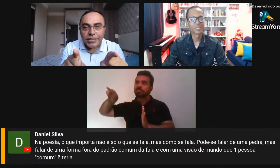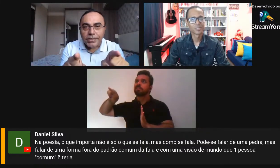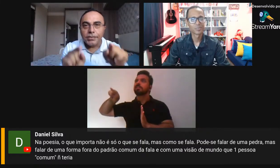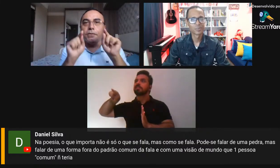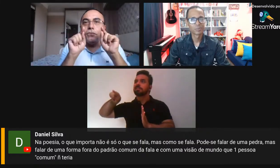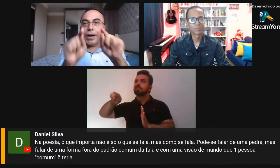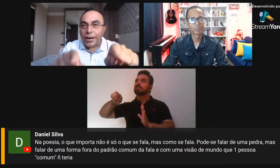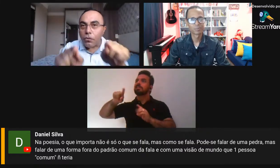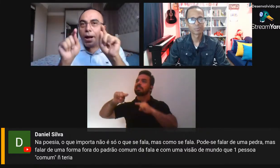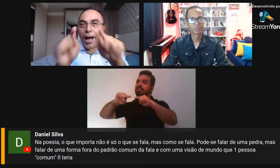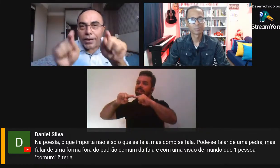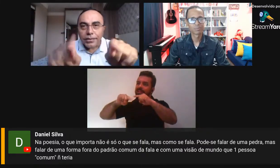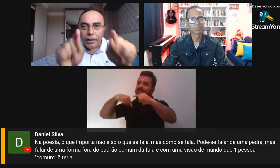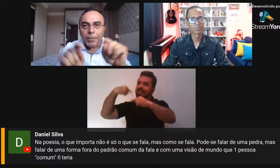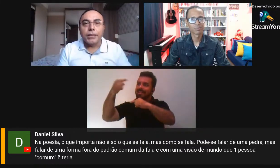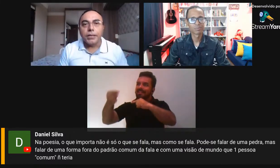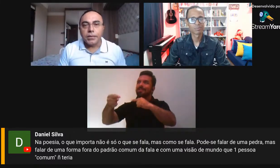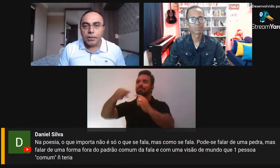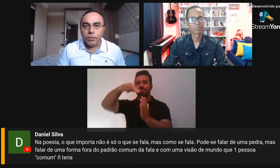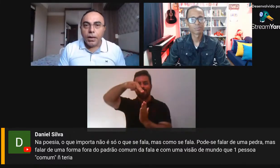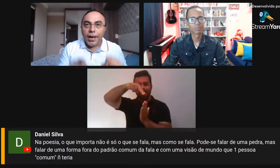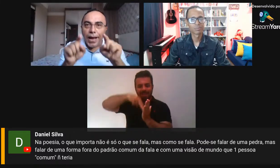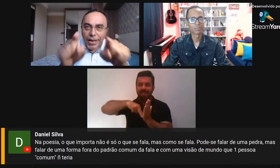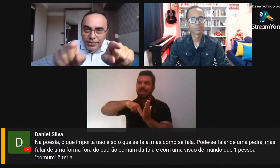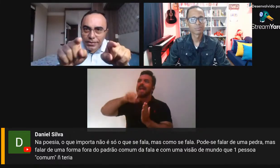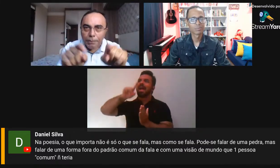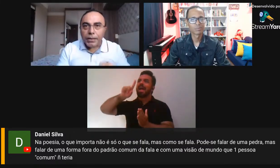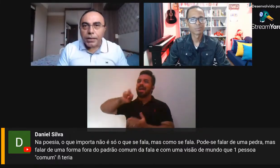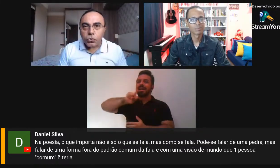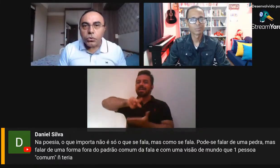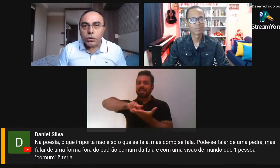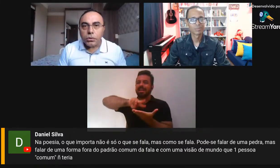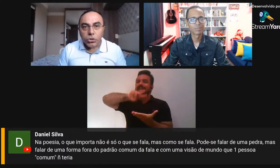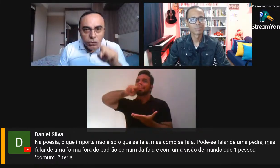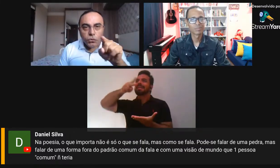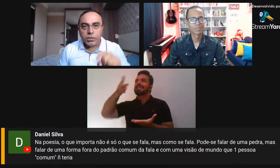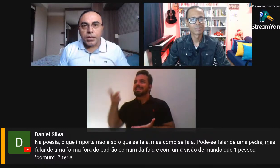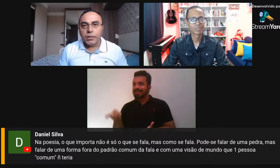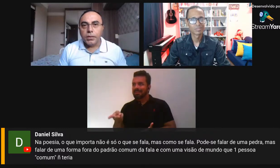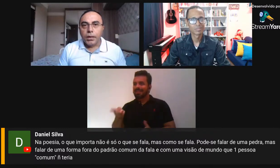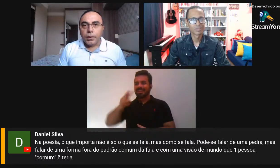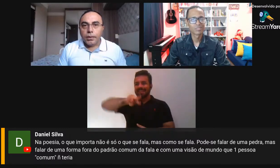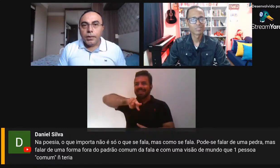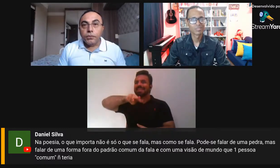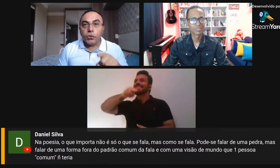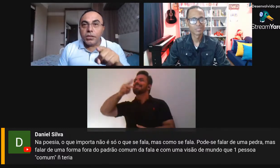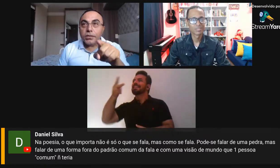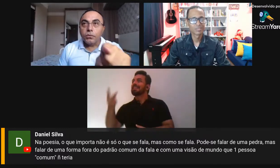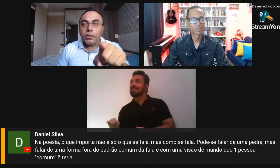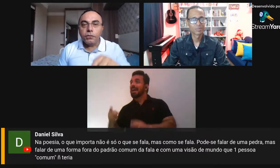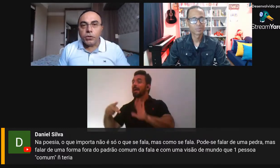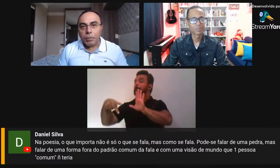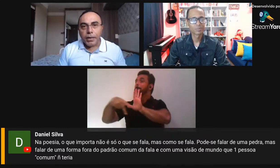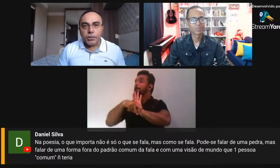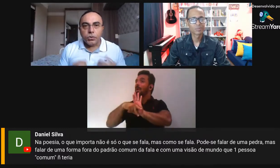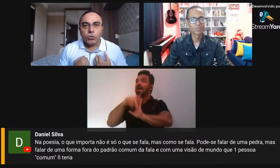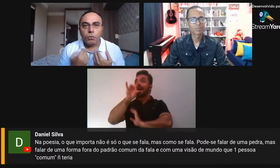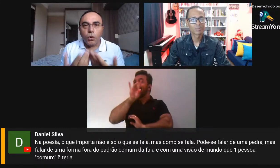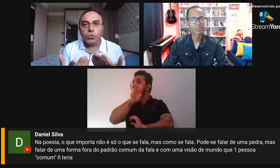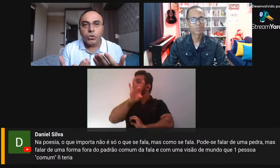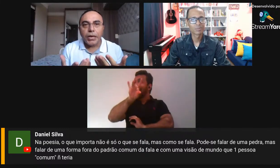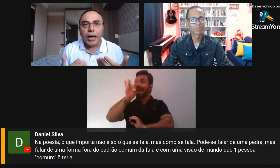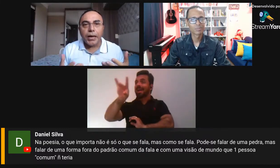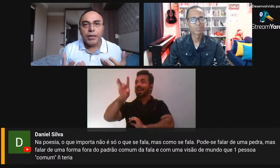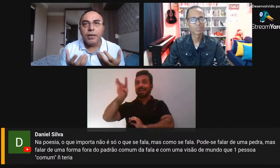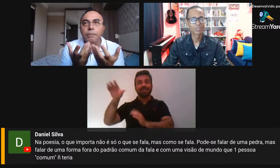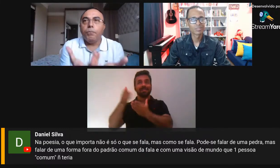vocês farão a interpretação, as interpretações de vocês. e vocês são livres para isso. Eu